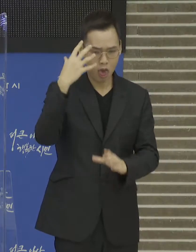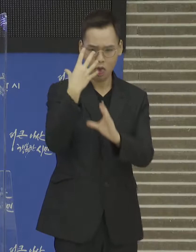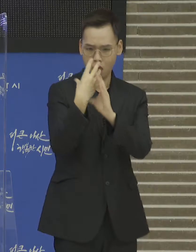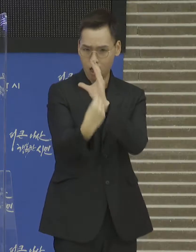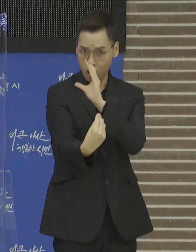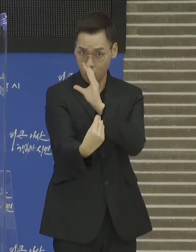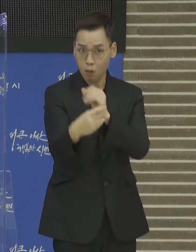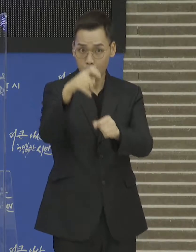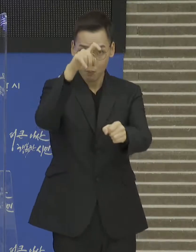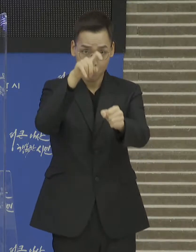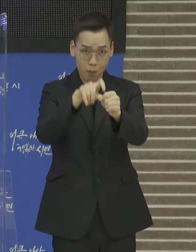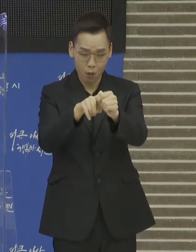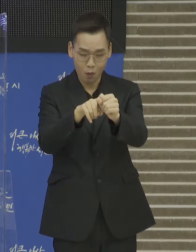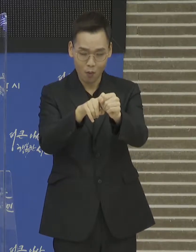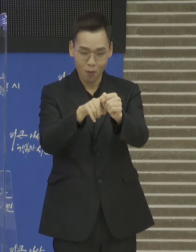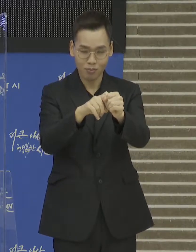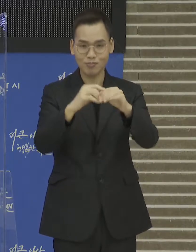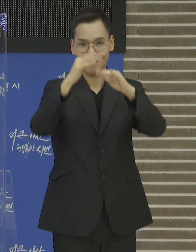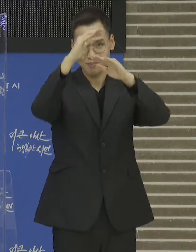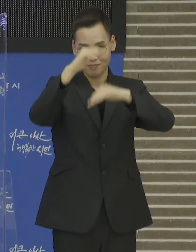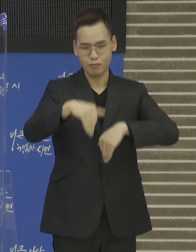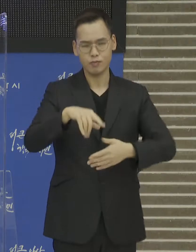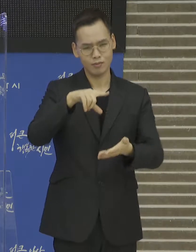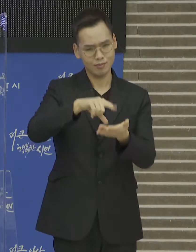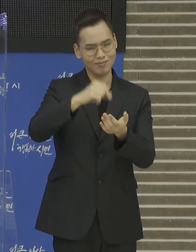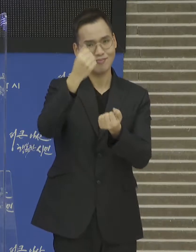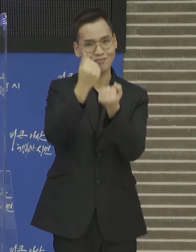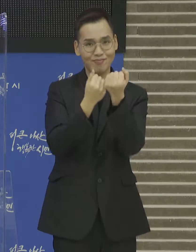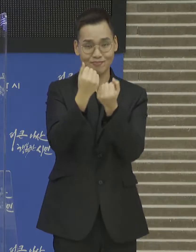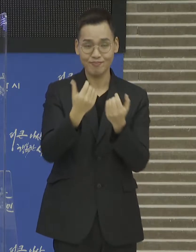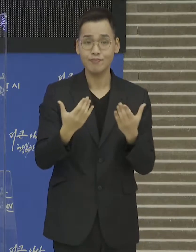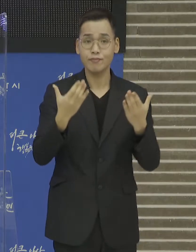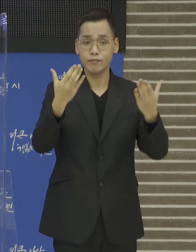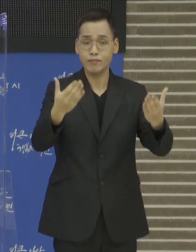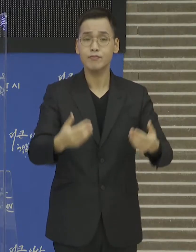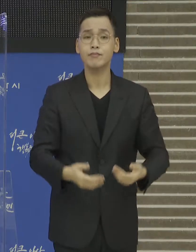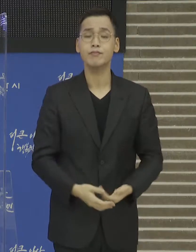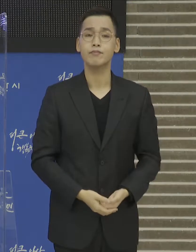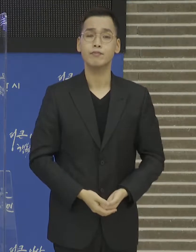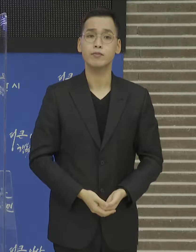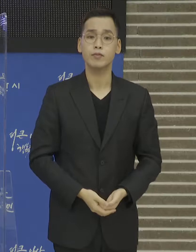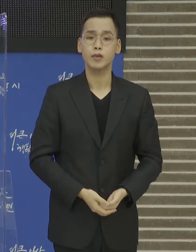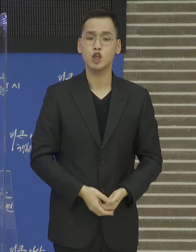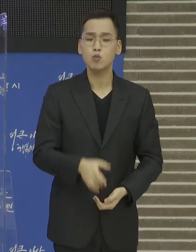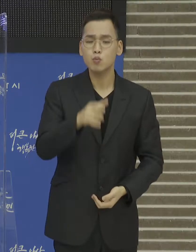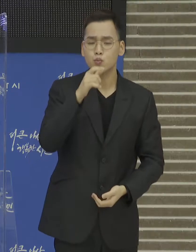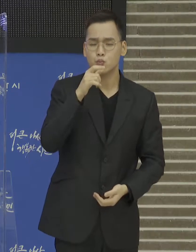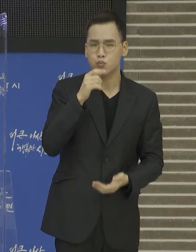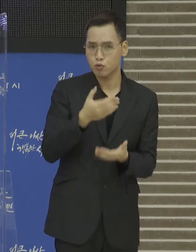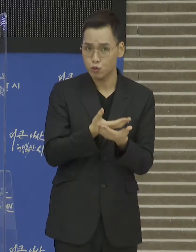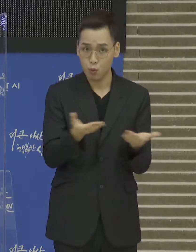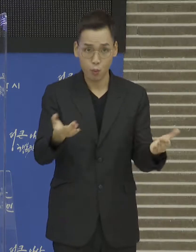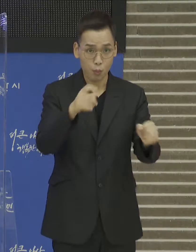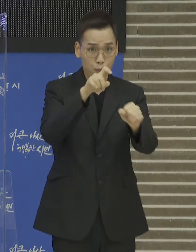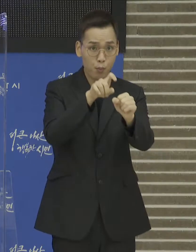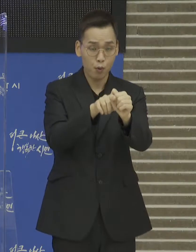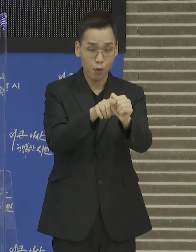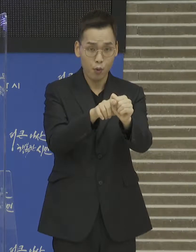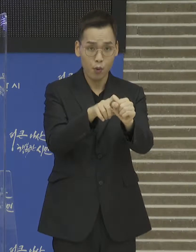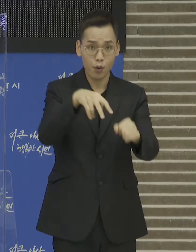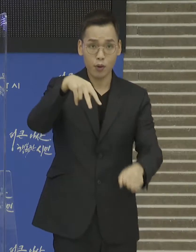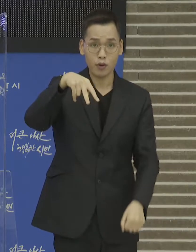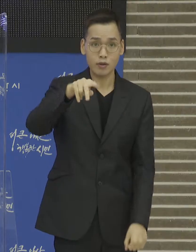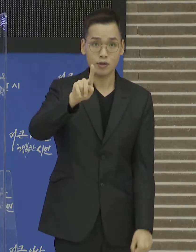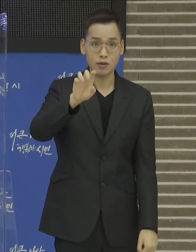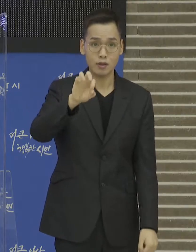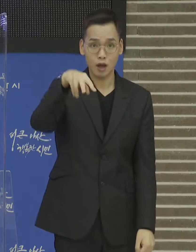사업의 추진현황 순으로 말씀드리겠습니다. 먼저 수돗물 공급을 위해 추진적인 상수도 사업